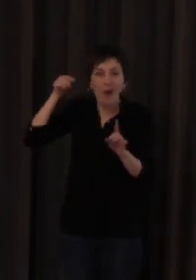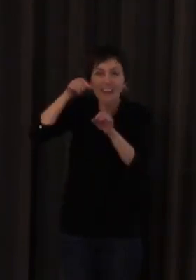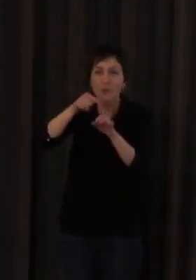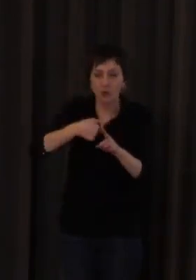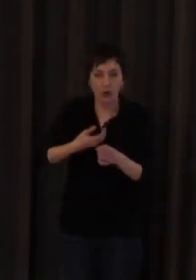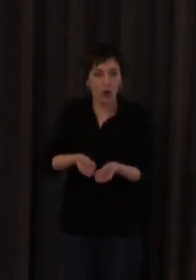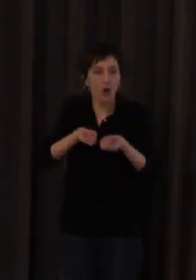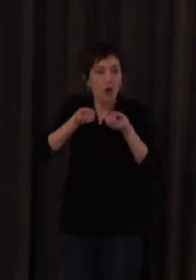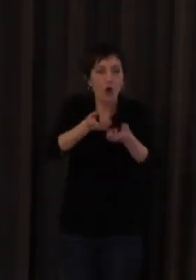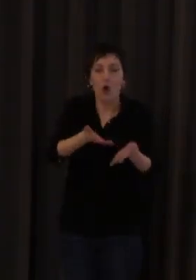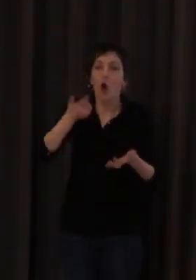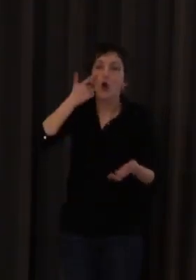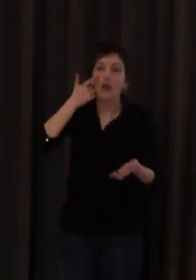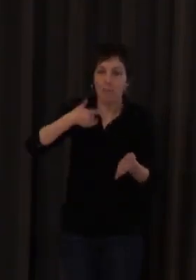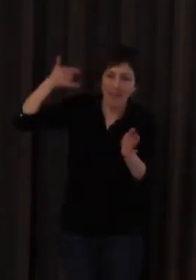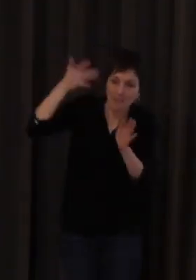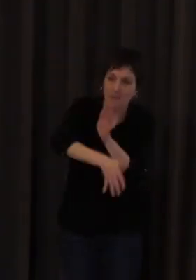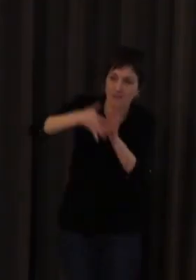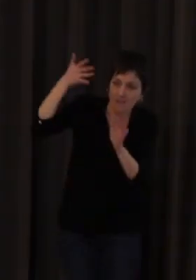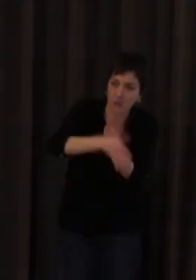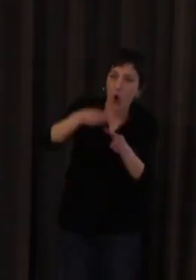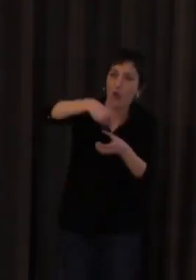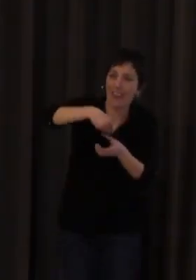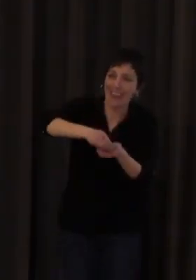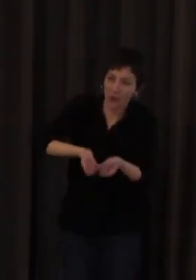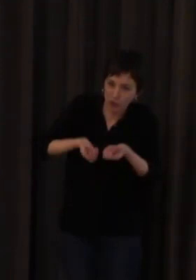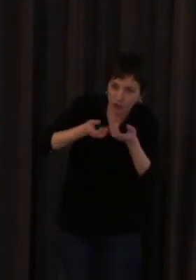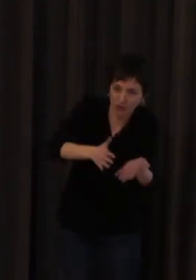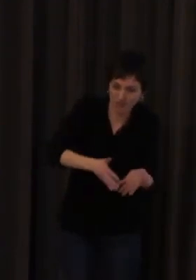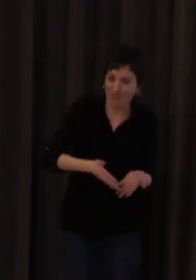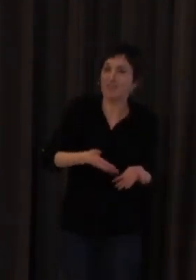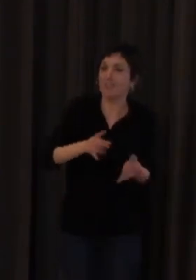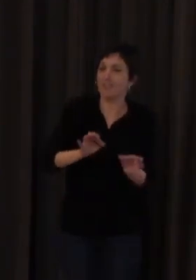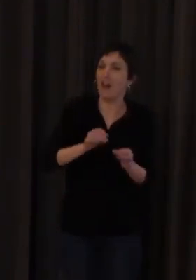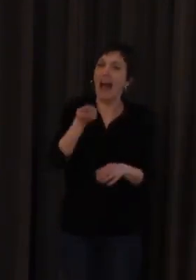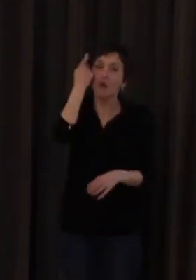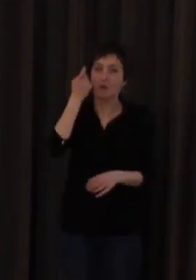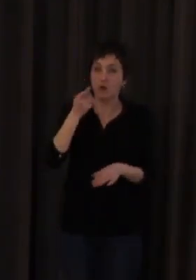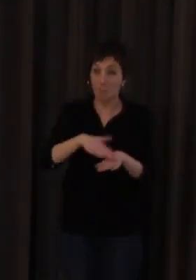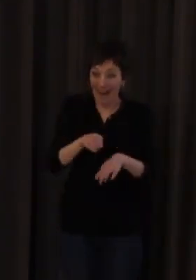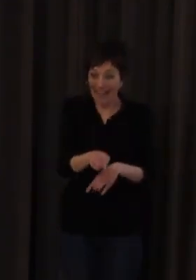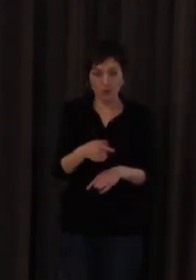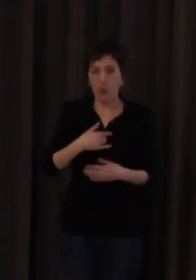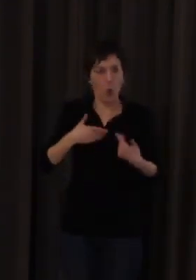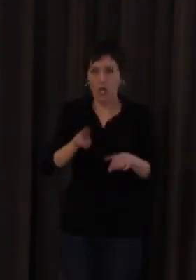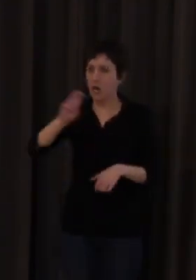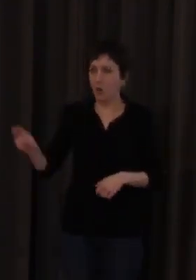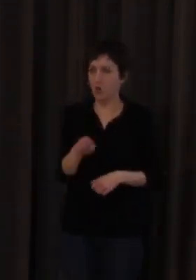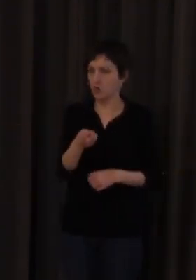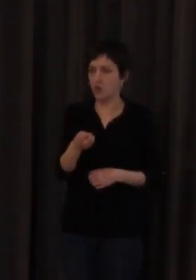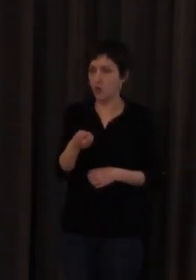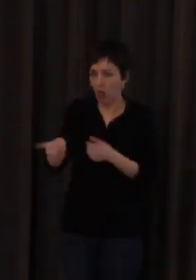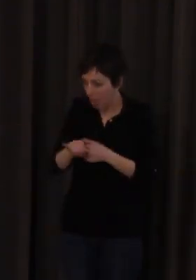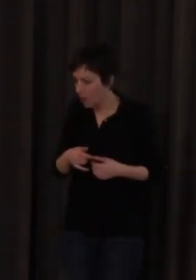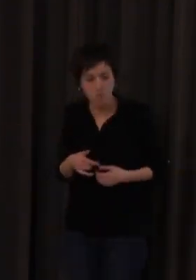transmitir conocimiento a mis alumnos de acuerdo y para eso utilizo todos los recursos que están a mi alcance